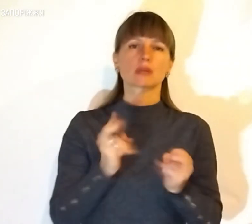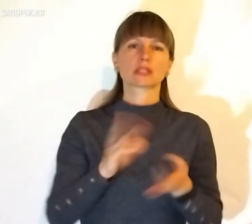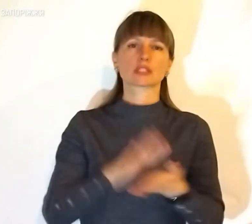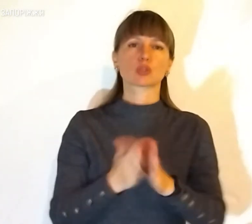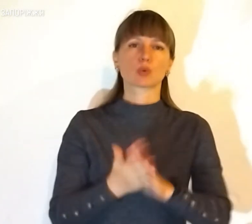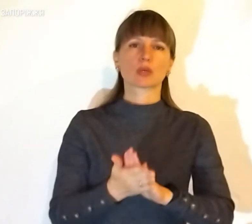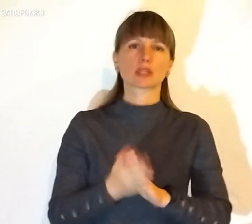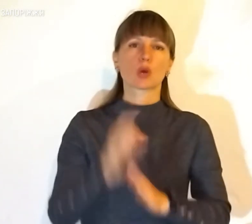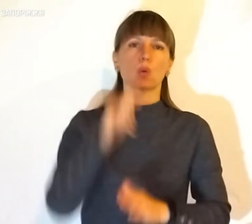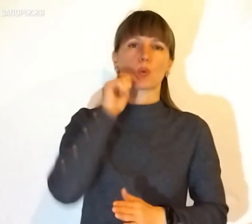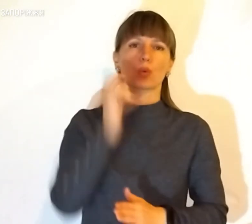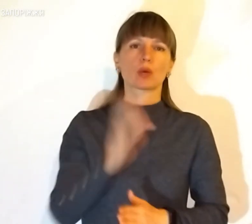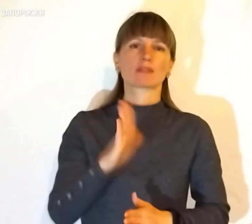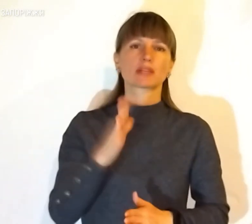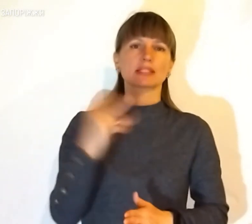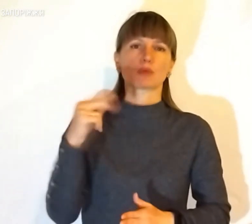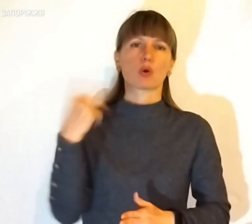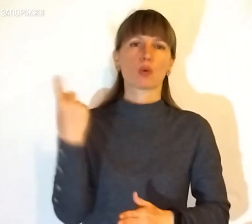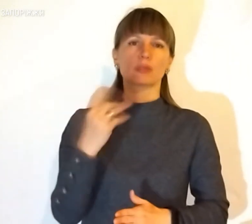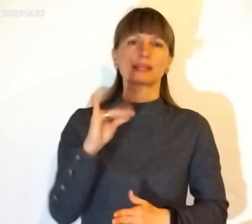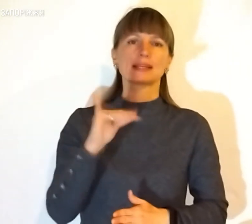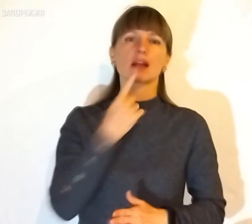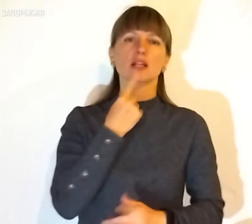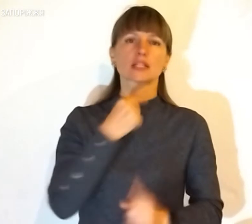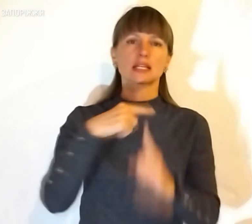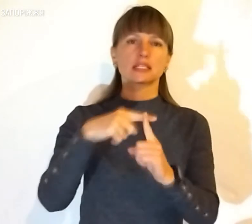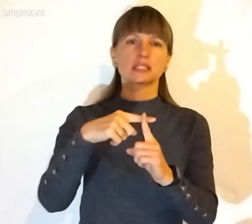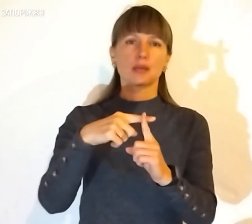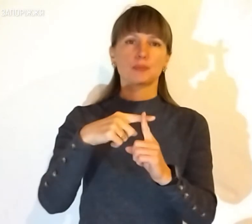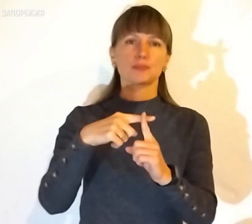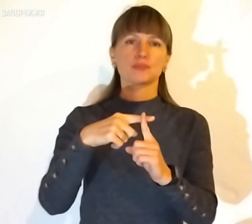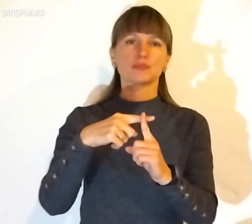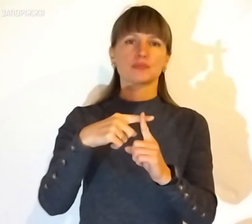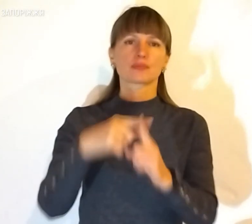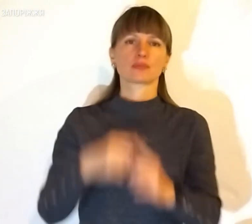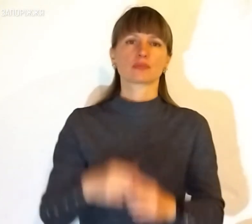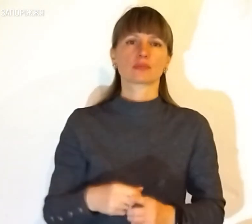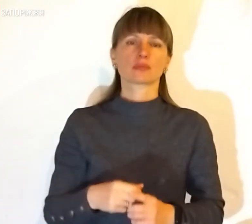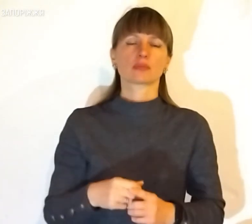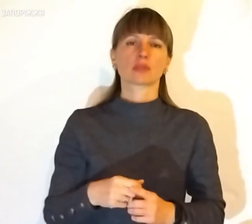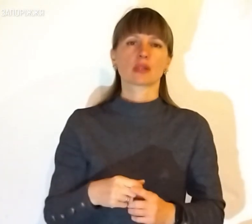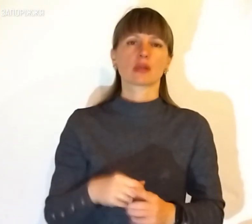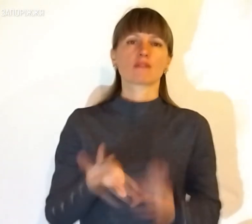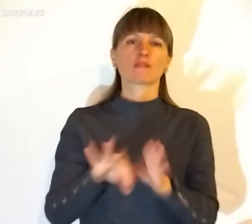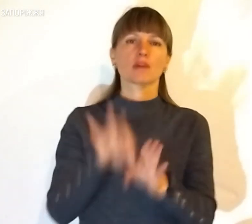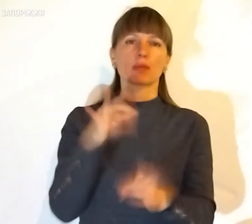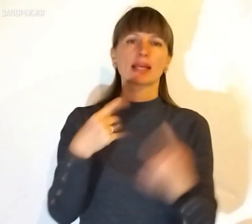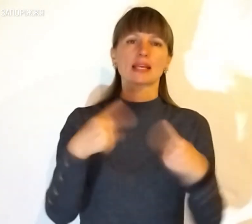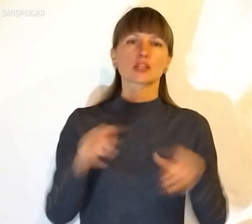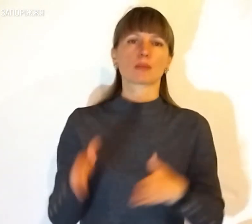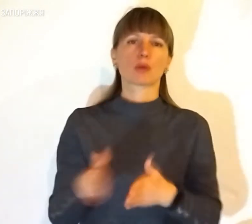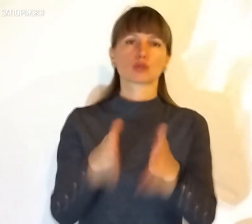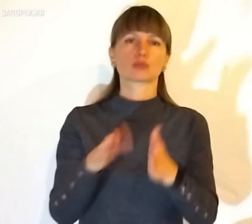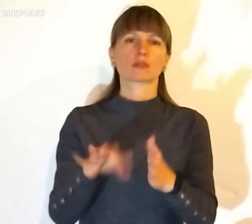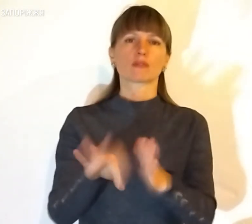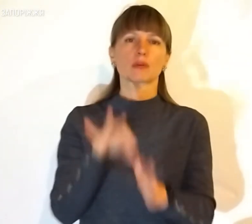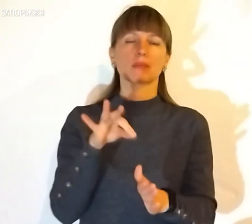з надзвичайних ситуацій України в Запорізькій області та Червоного Хреста. Вибрали інший маршрут, вибрали маршрут через